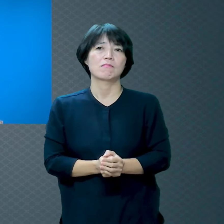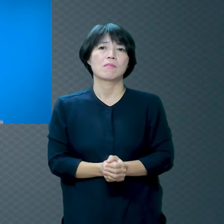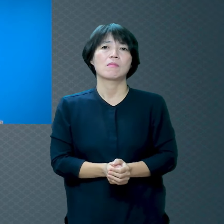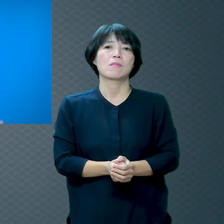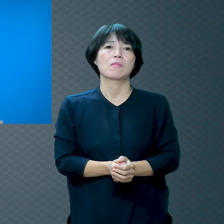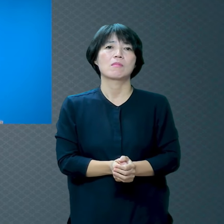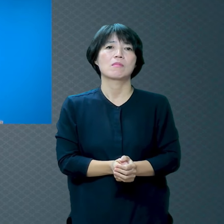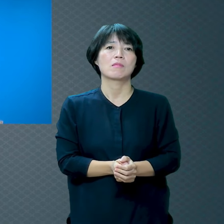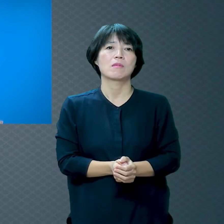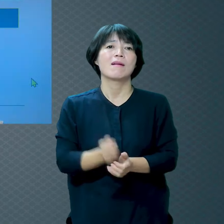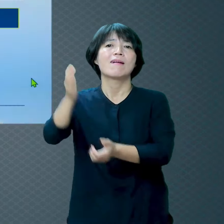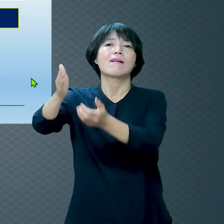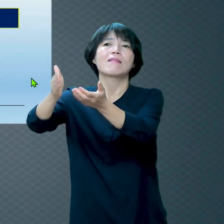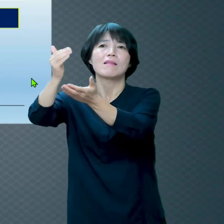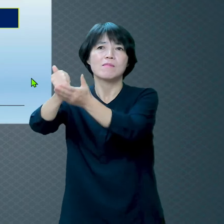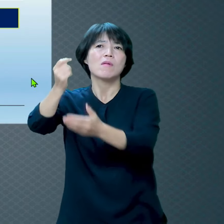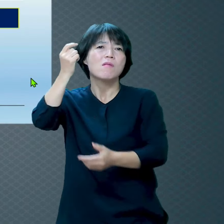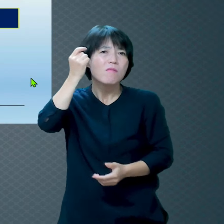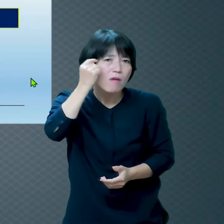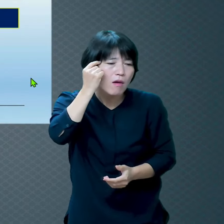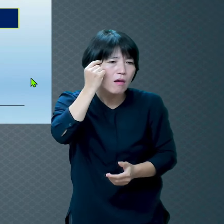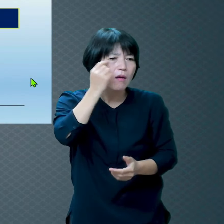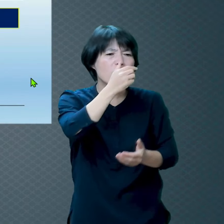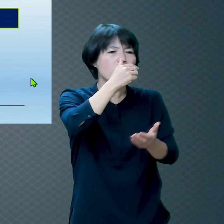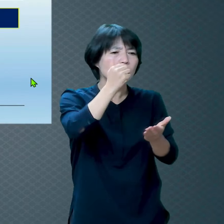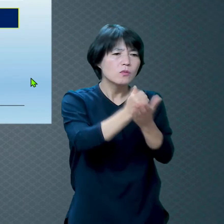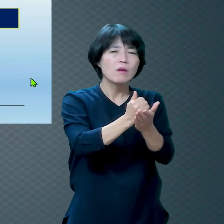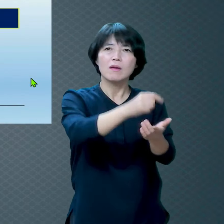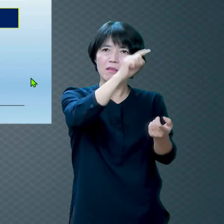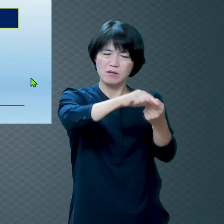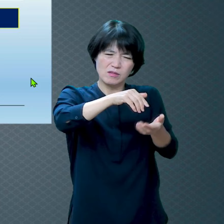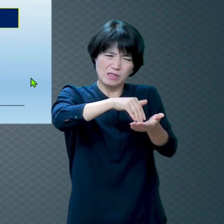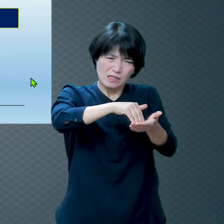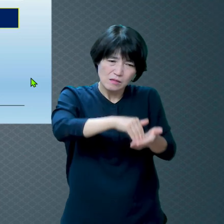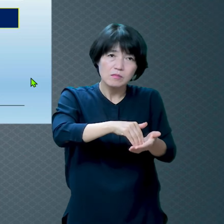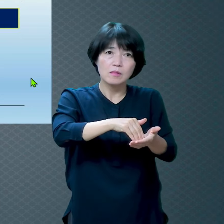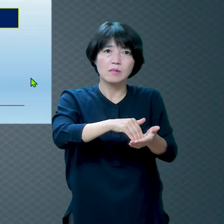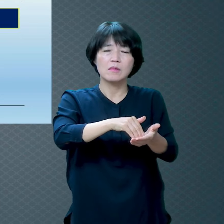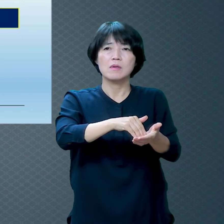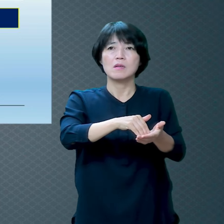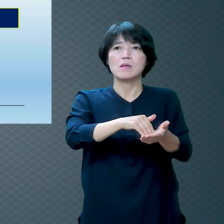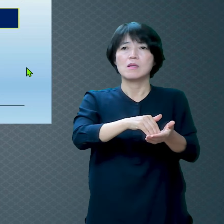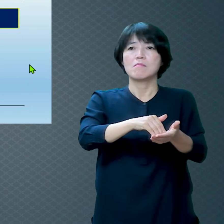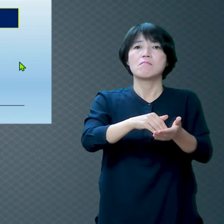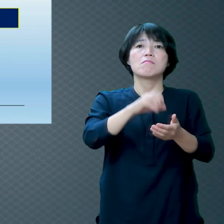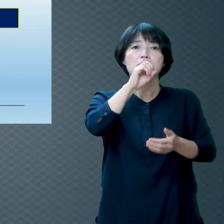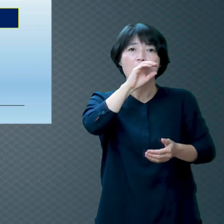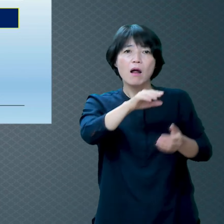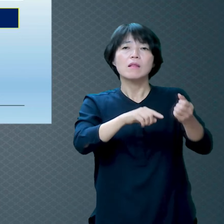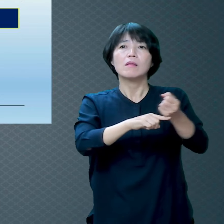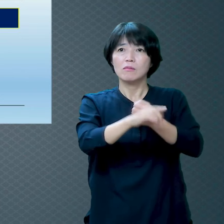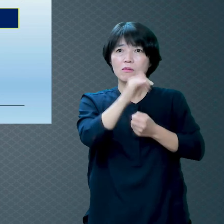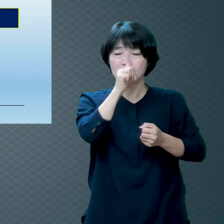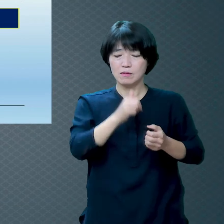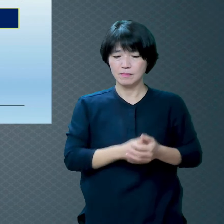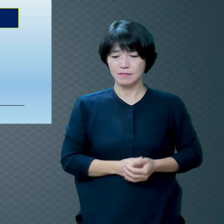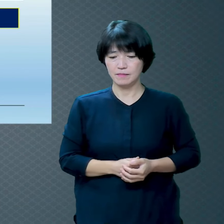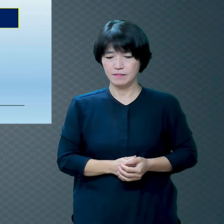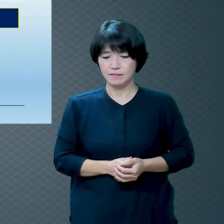죄를 이렇게 심각하게 생각하실까 이유가 있어요 하나님은